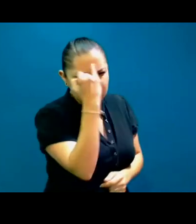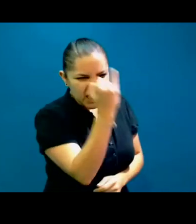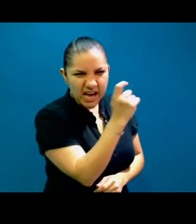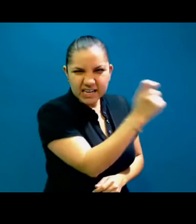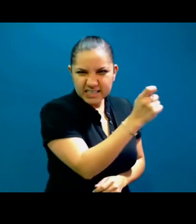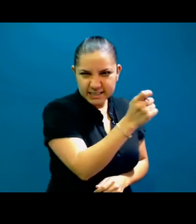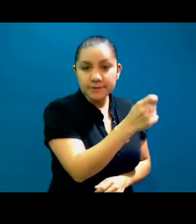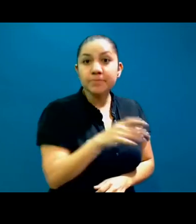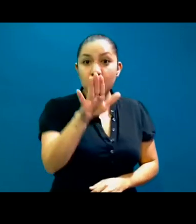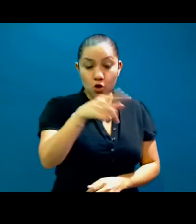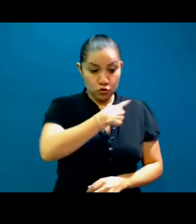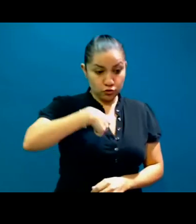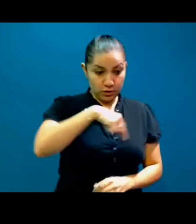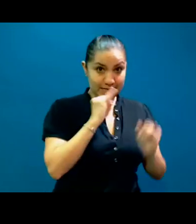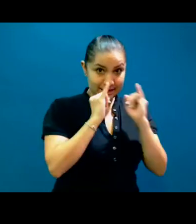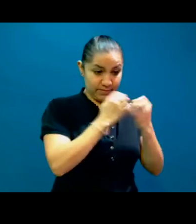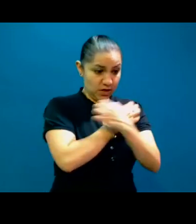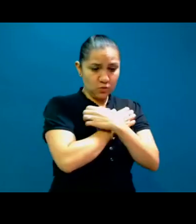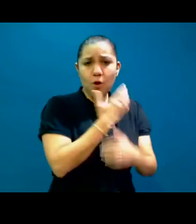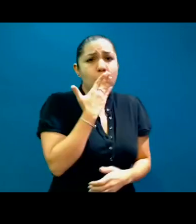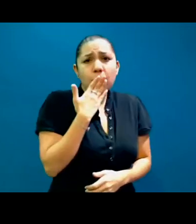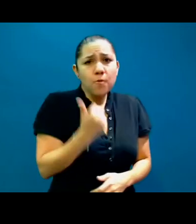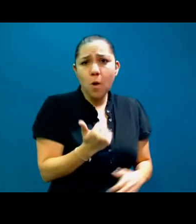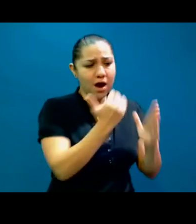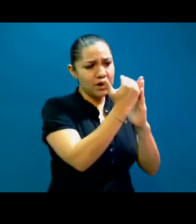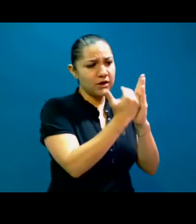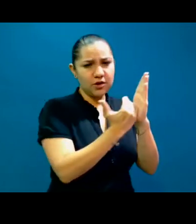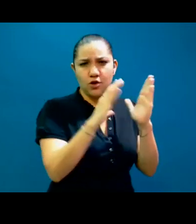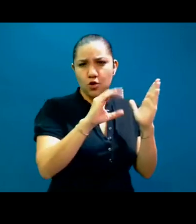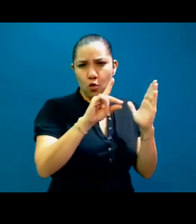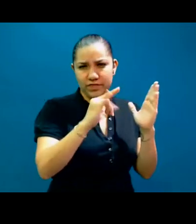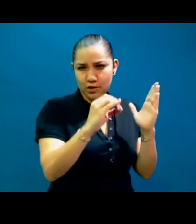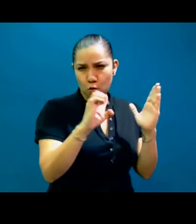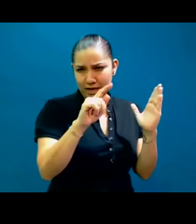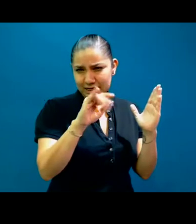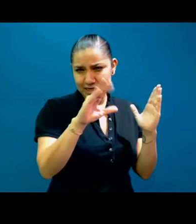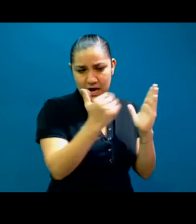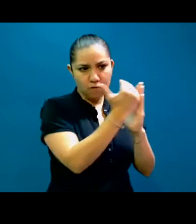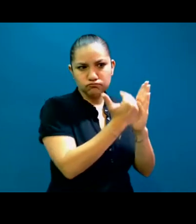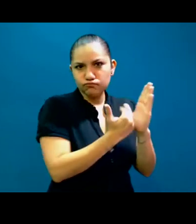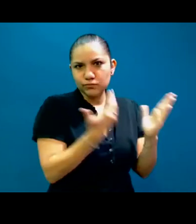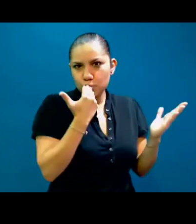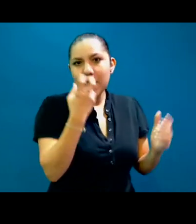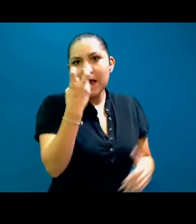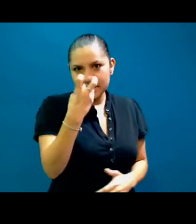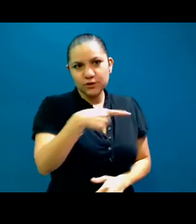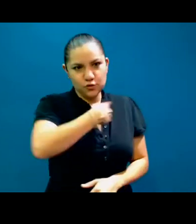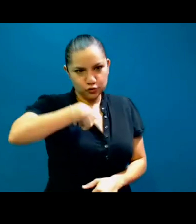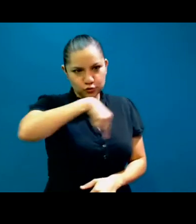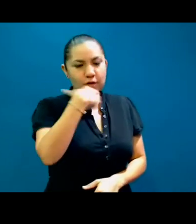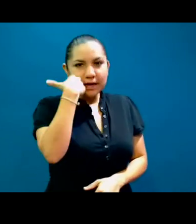un código ético y la función de nuestra organización es desarrollar un código de mejores prácticas y ético para que nosotros podamos